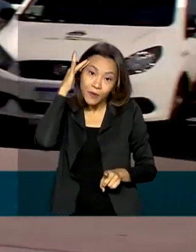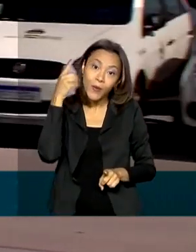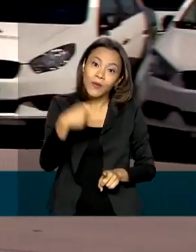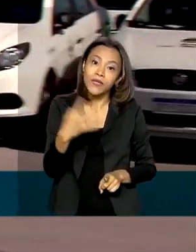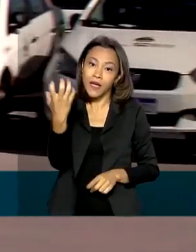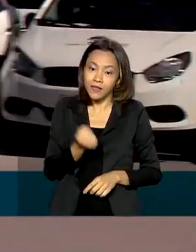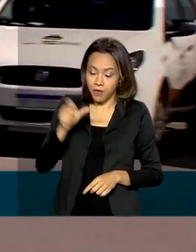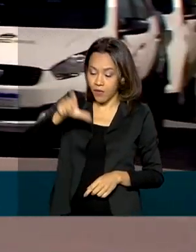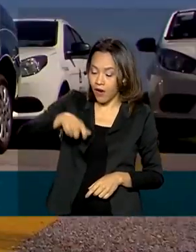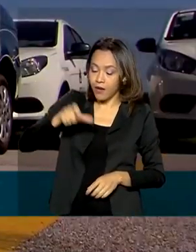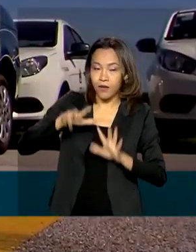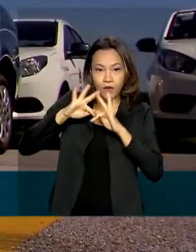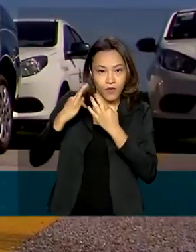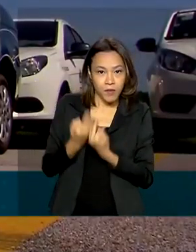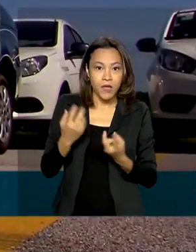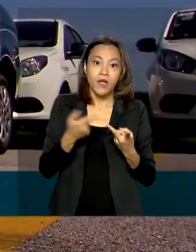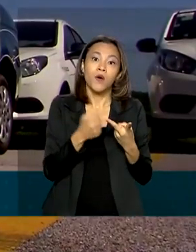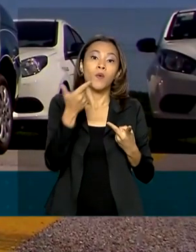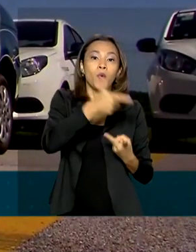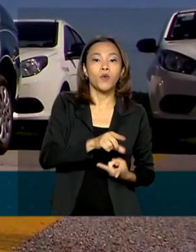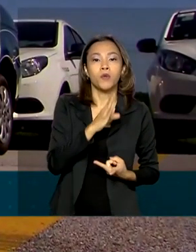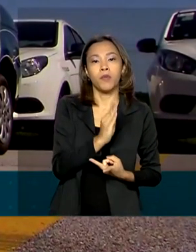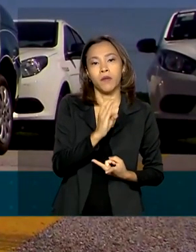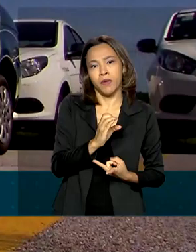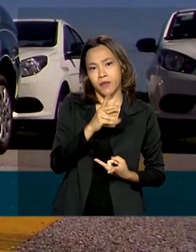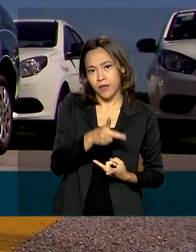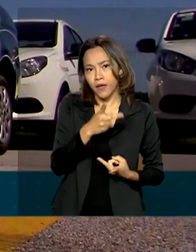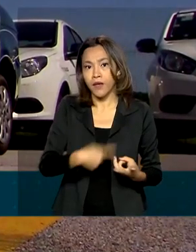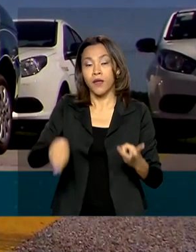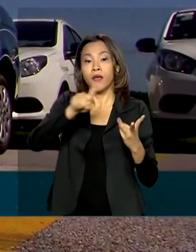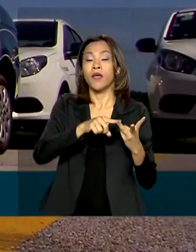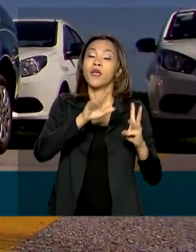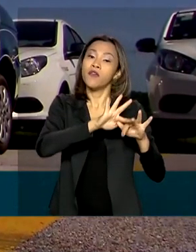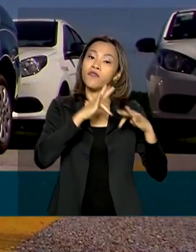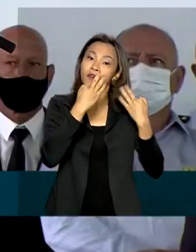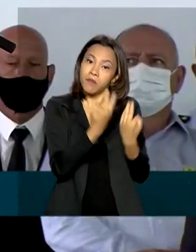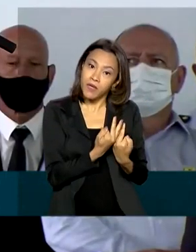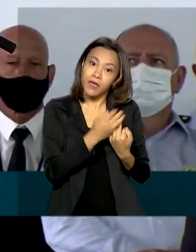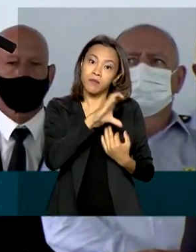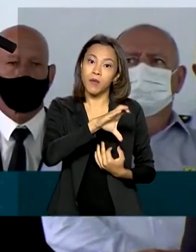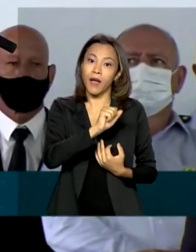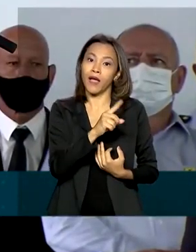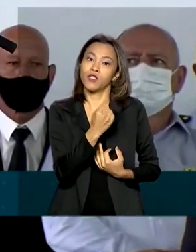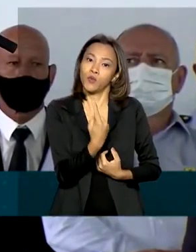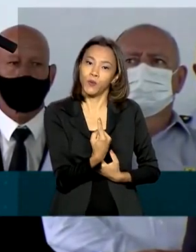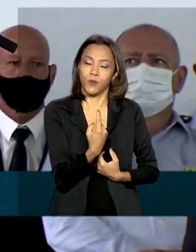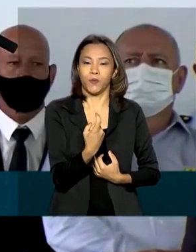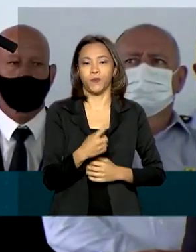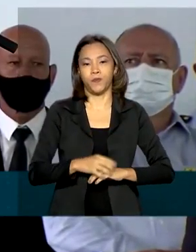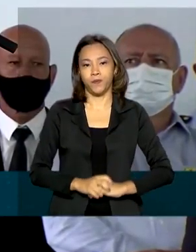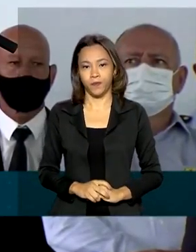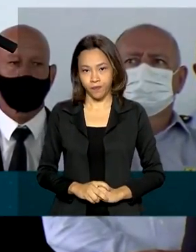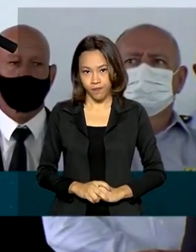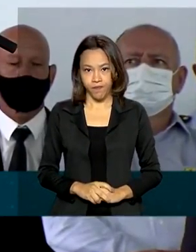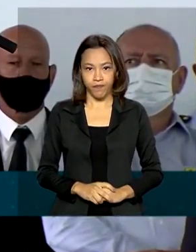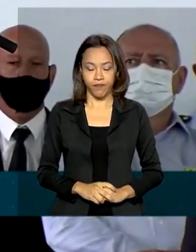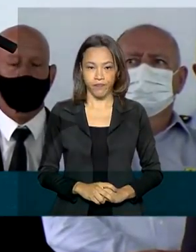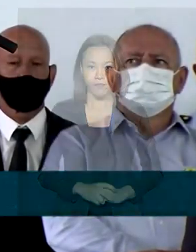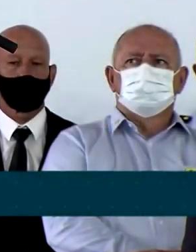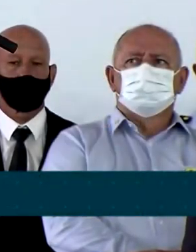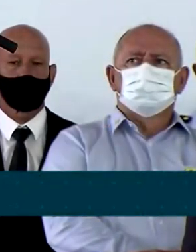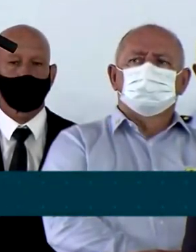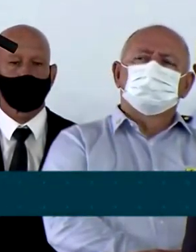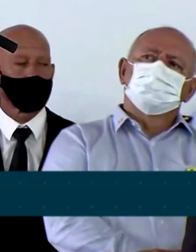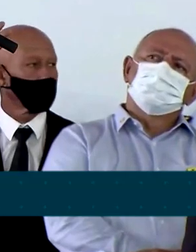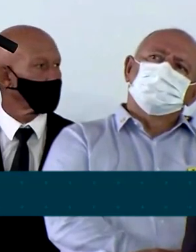do benefício de prestação continuada e famílias atendidas pelo Cadastro Único. A bancada de Santa Catarina, deputados e senadores,